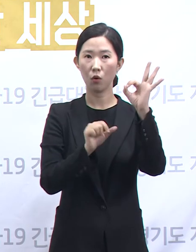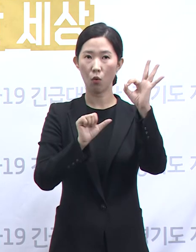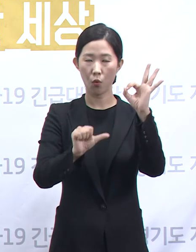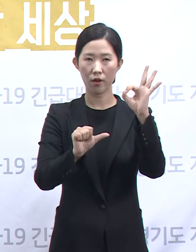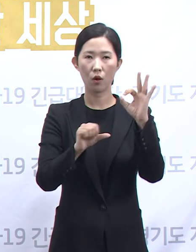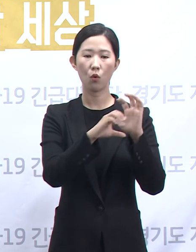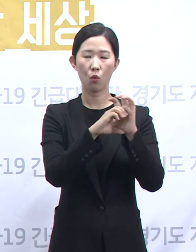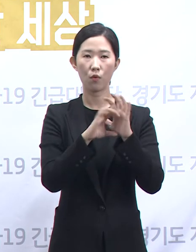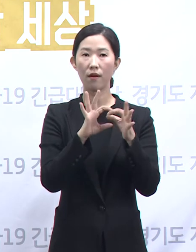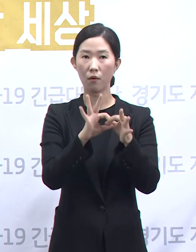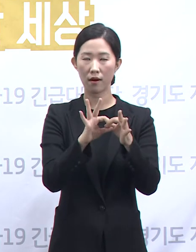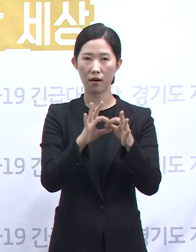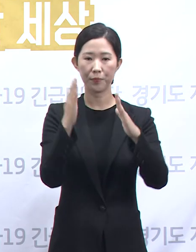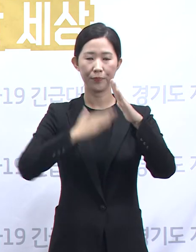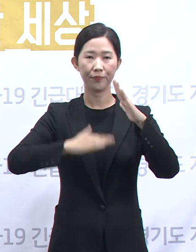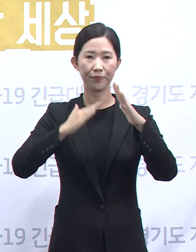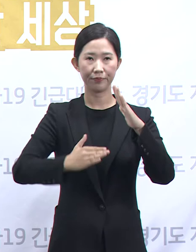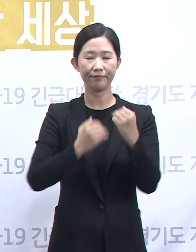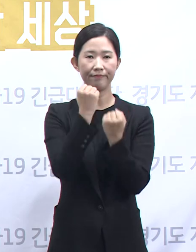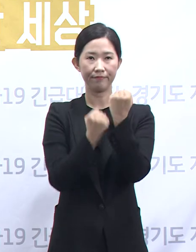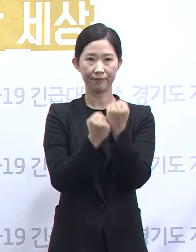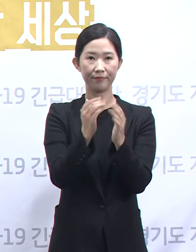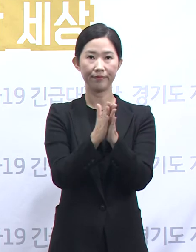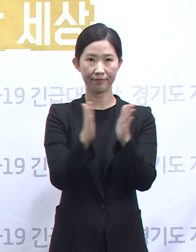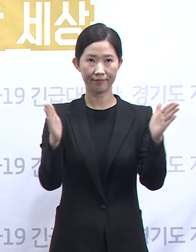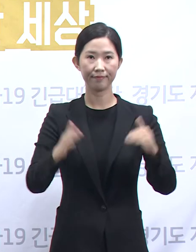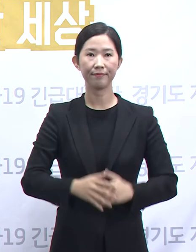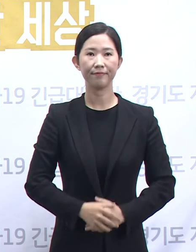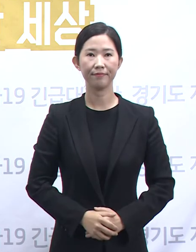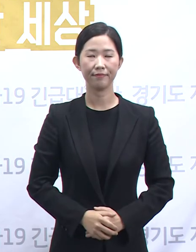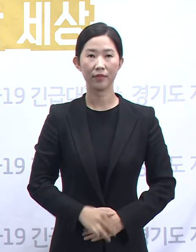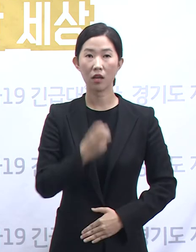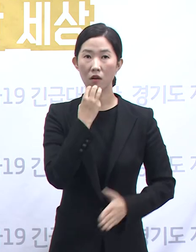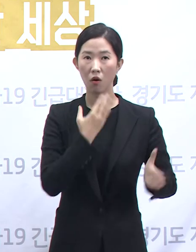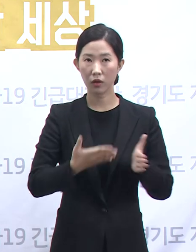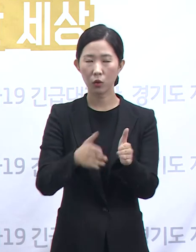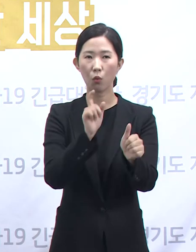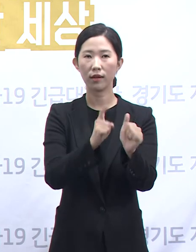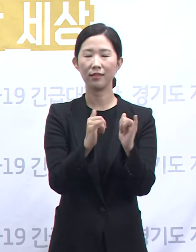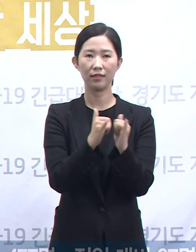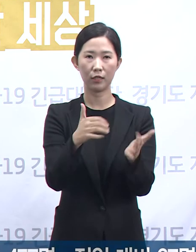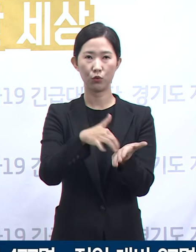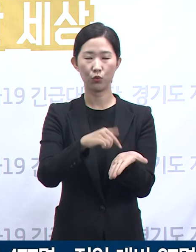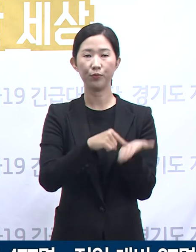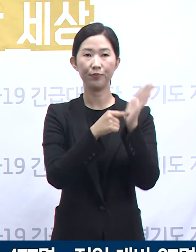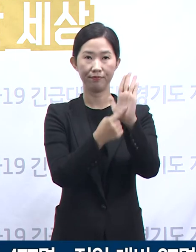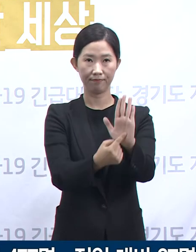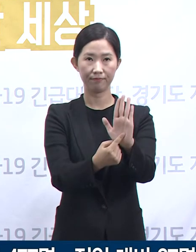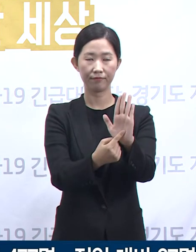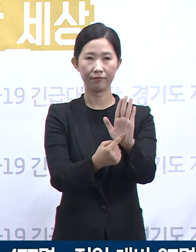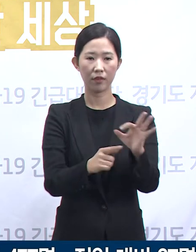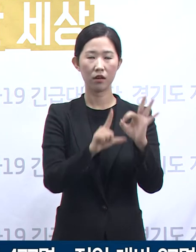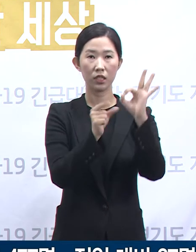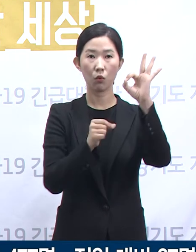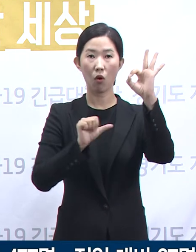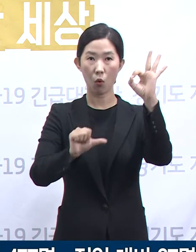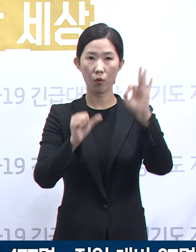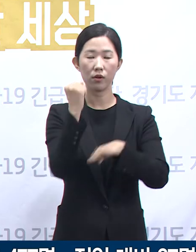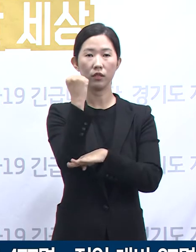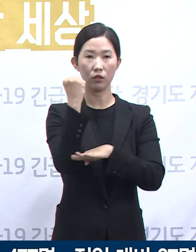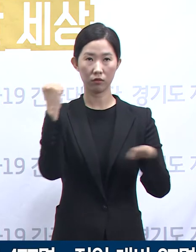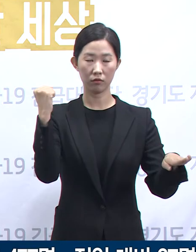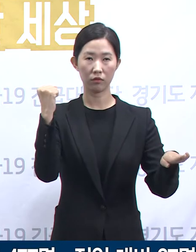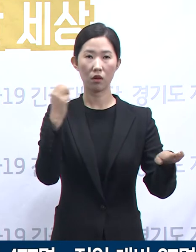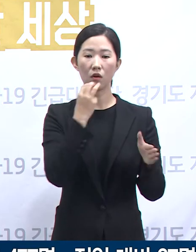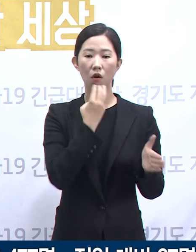대응 관련 정례 기자회견을 시작하겠습니다. 경기도 확진자 발생 현황입니다. 10월 5일 0시 기준